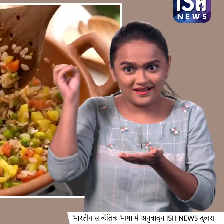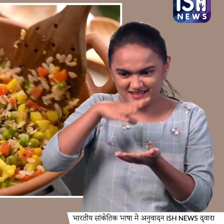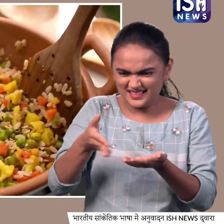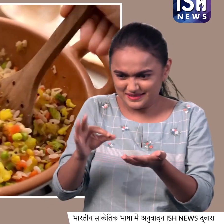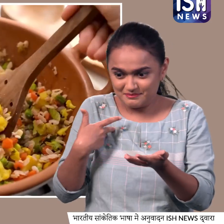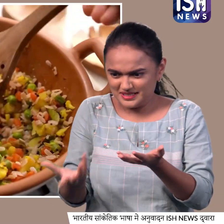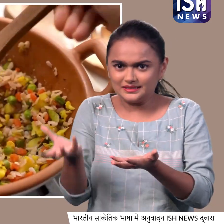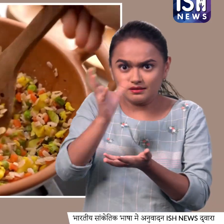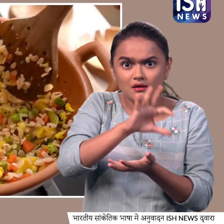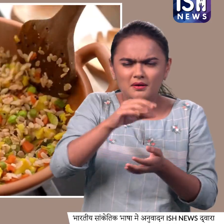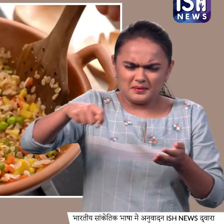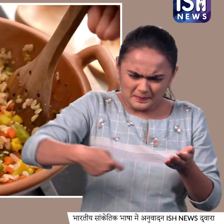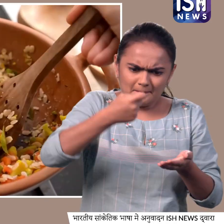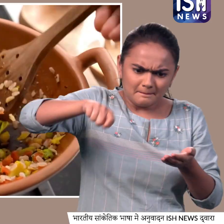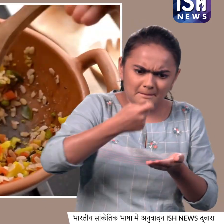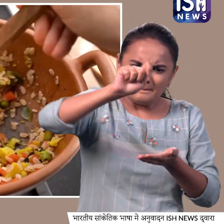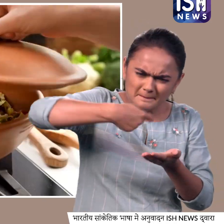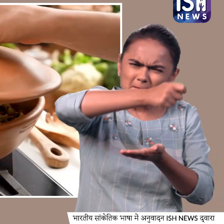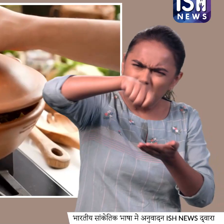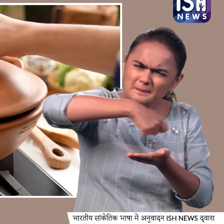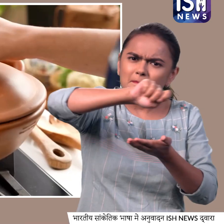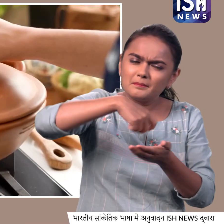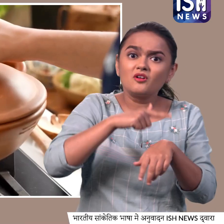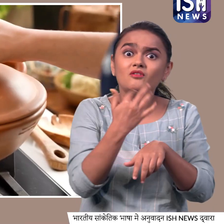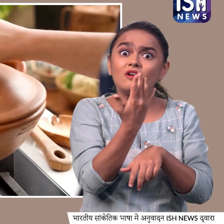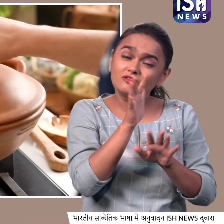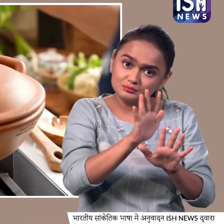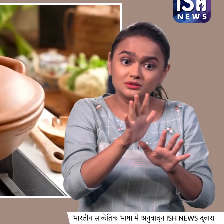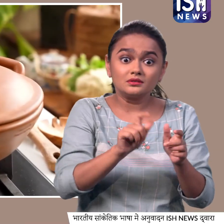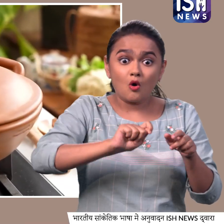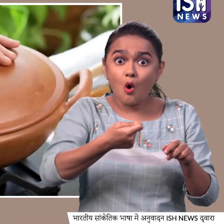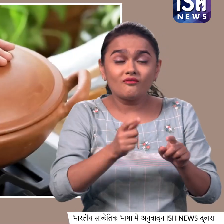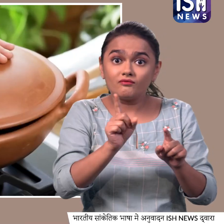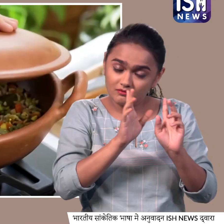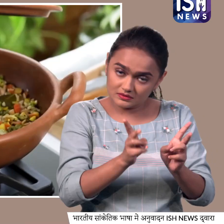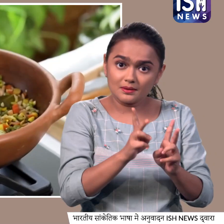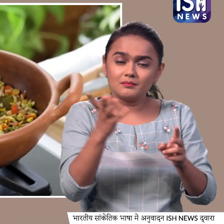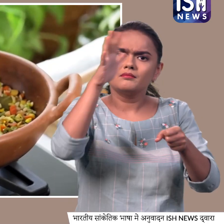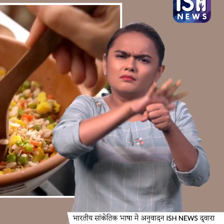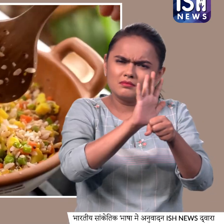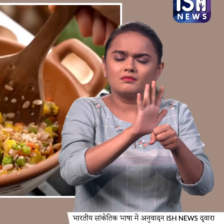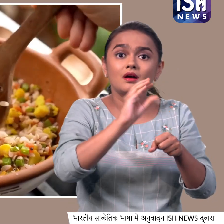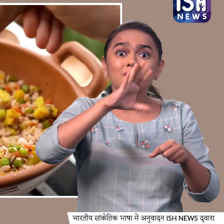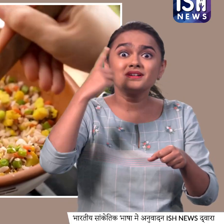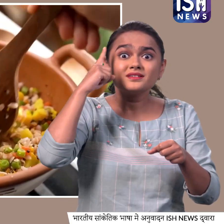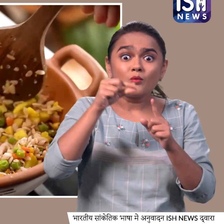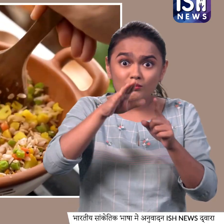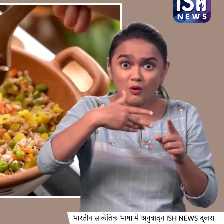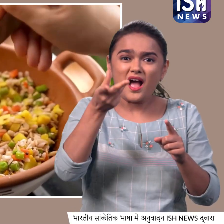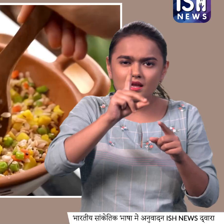अच्छे से मिला कर पांच मिनिट के लिए फिर से ढखते और इसे पकने दे, बीच में पोही को चम्मच से चलाते रहें वरना वो